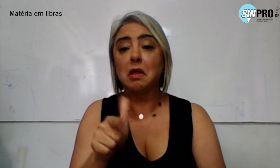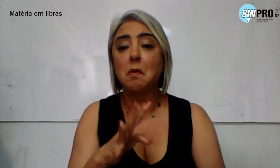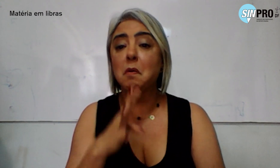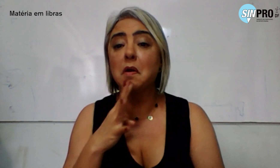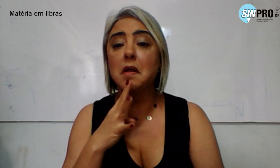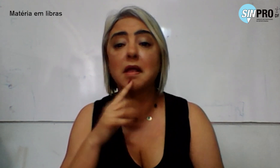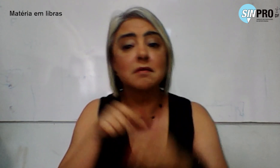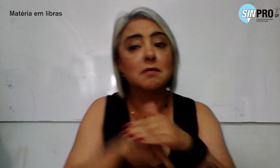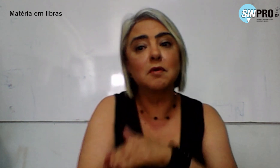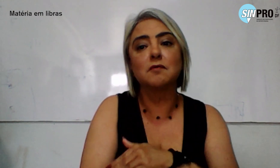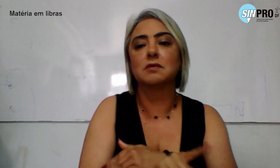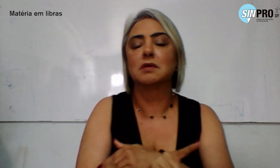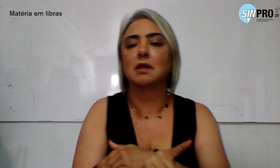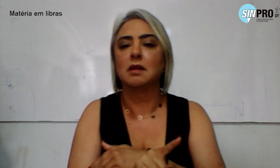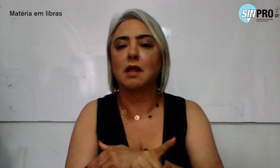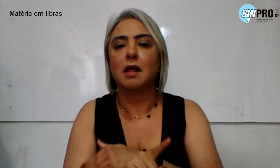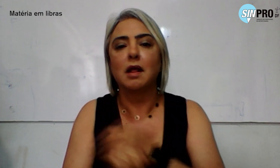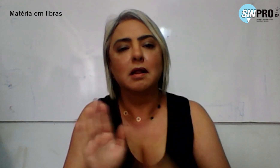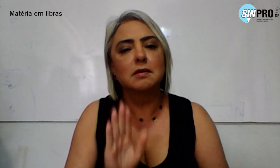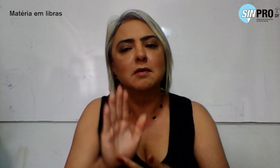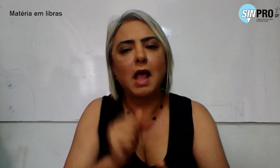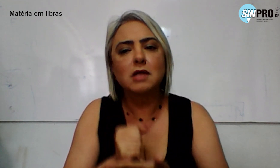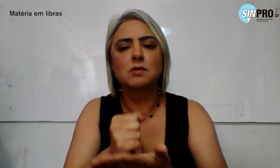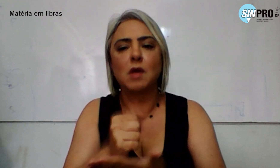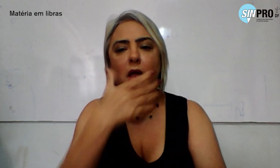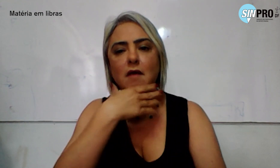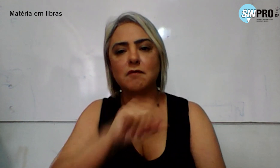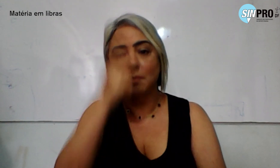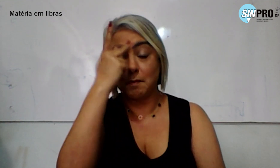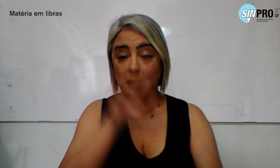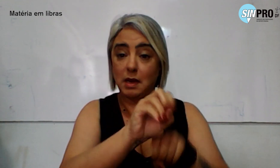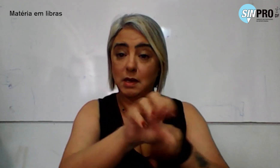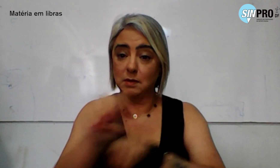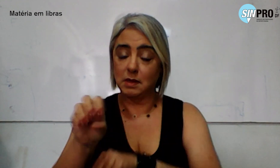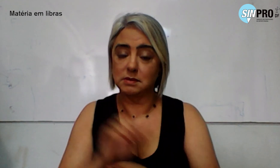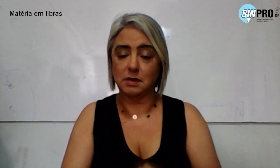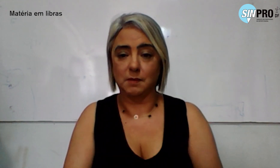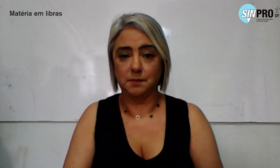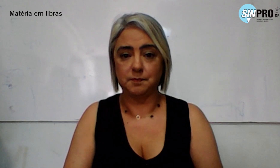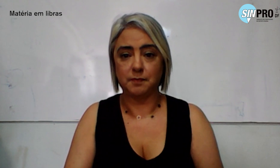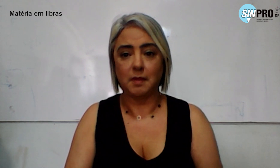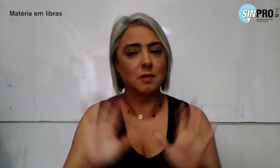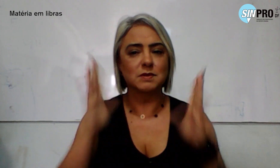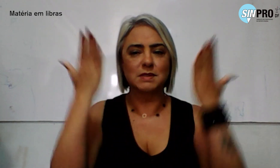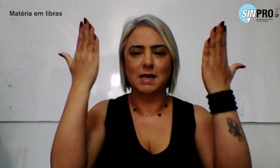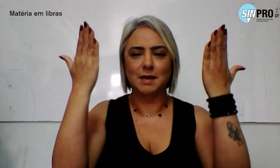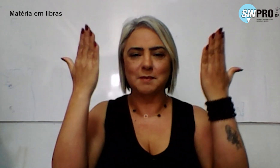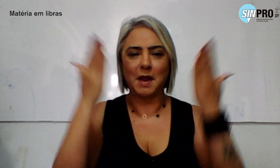profundidade da contribuição de Freire para a educação. Ao celebrarmos os 103